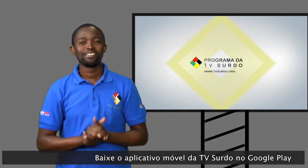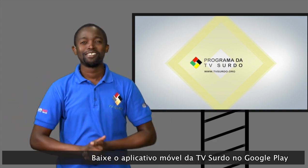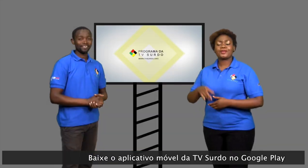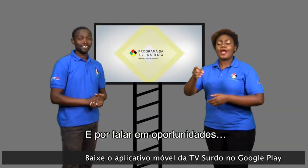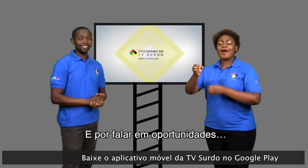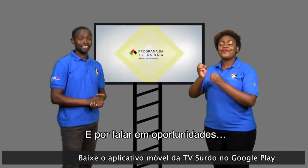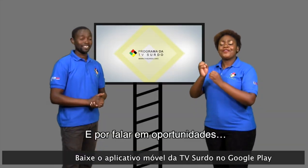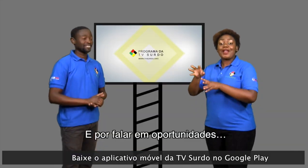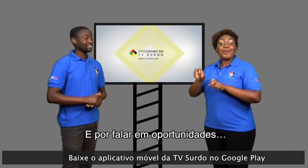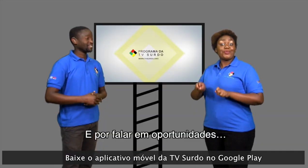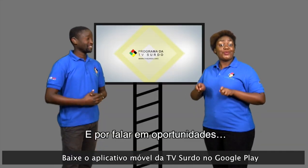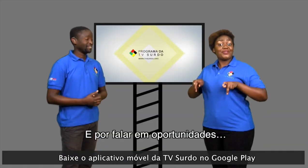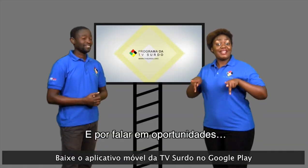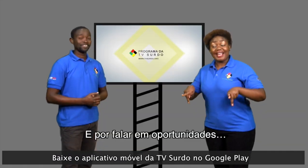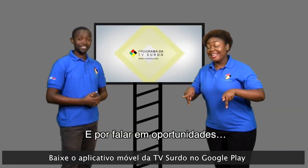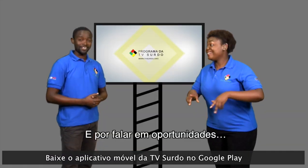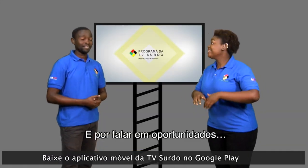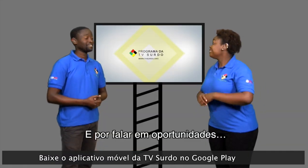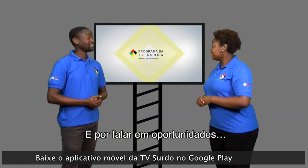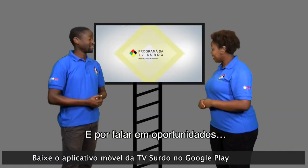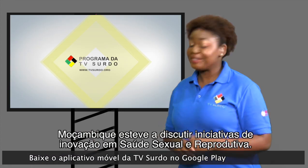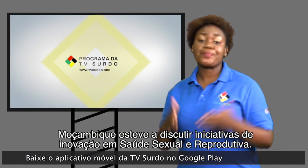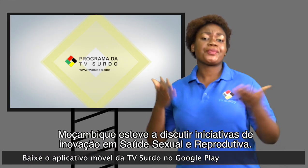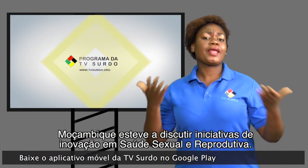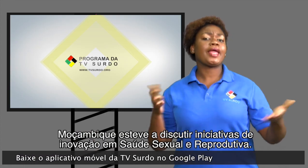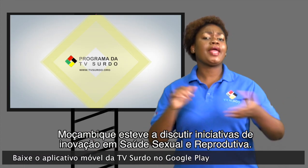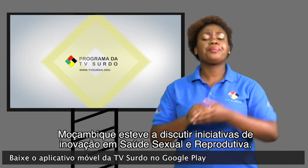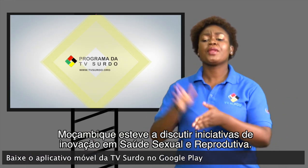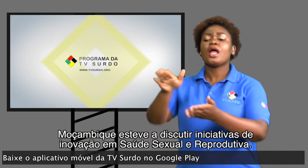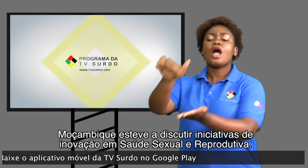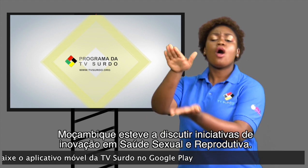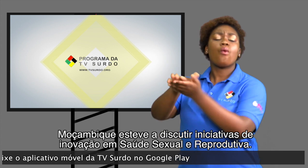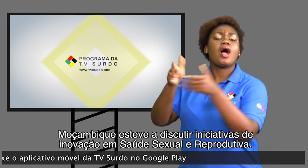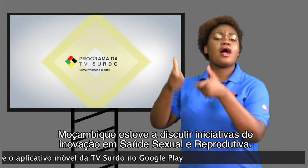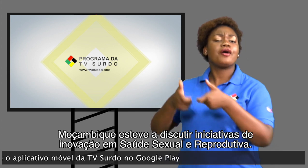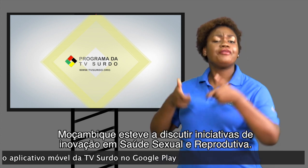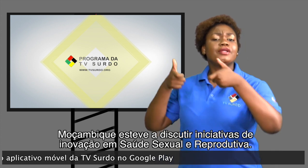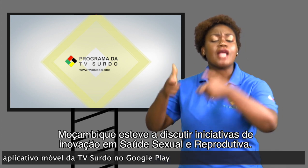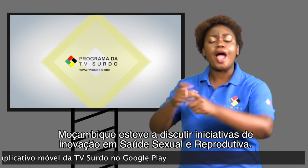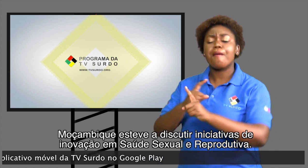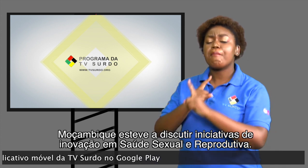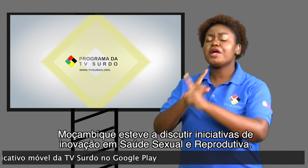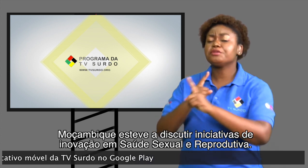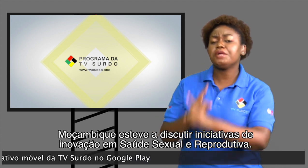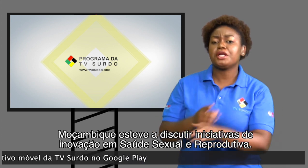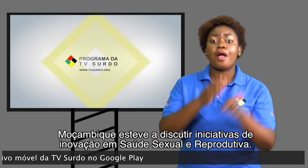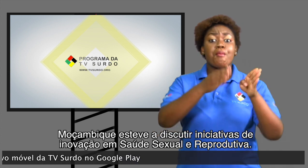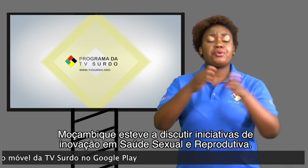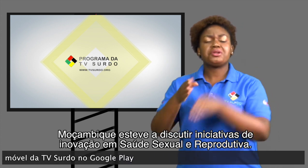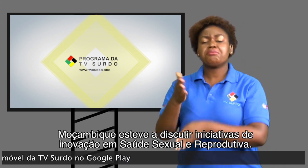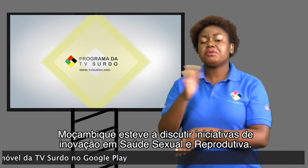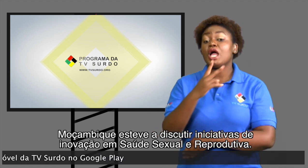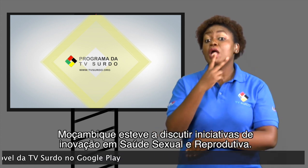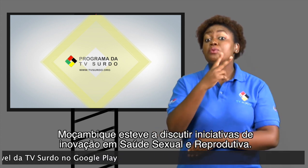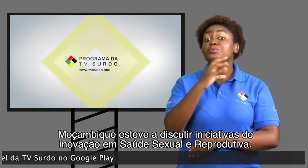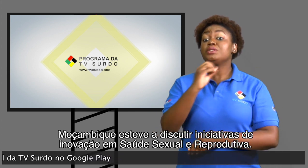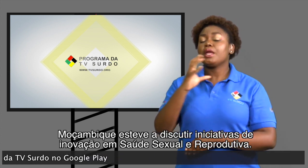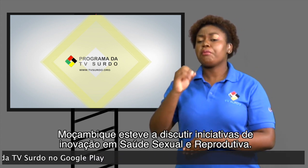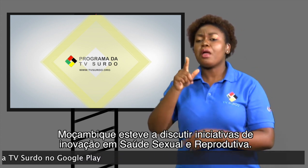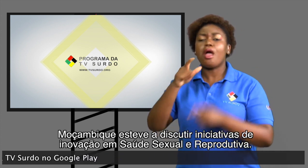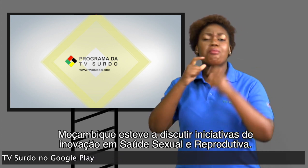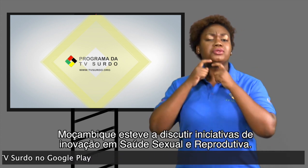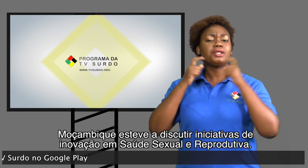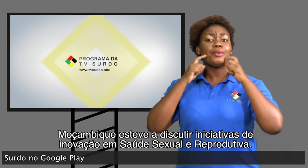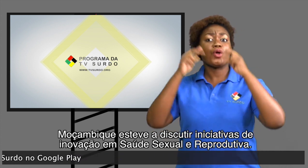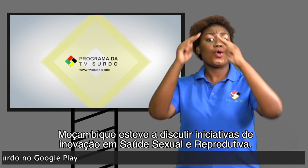E por falar em oportunidades Moçambique esteve a discutir Iniciativas de inovação Em saúde